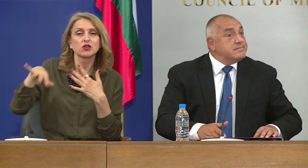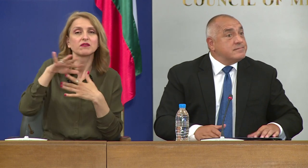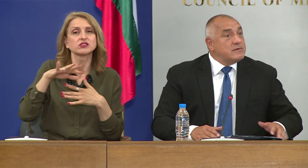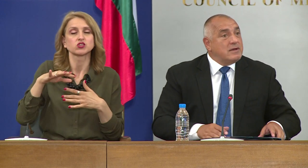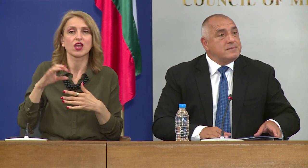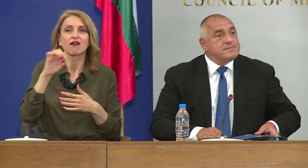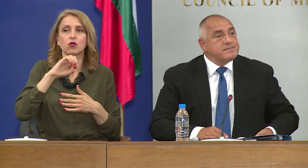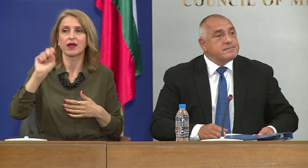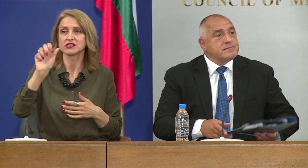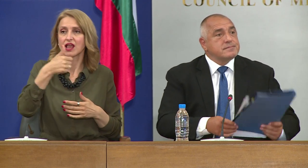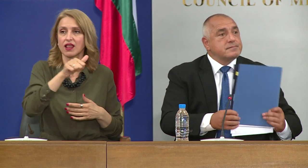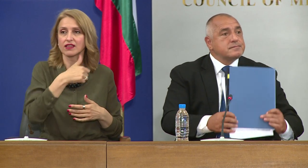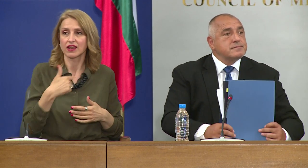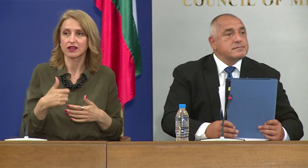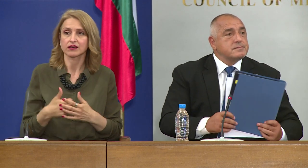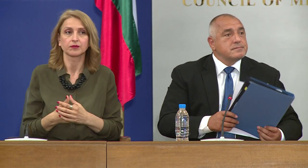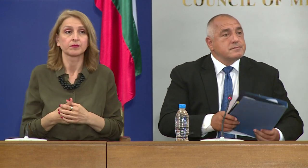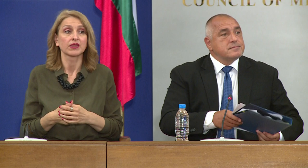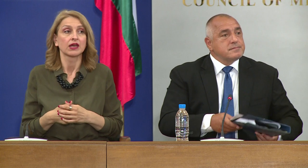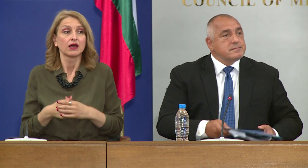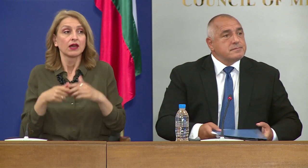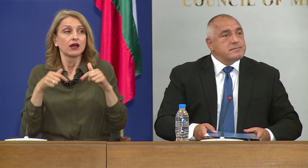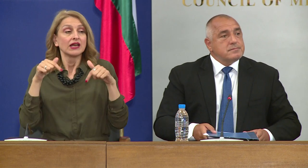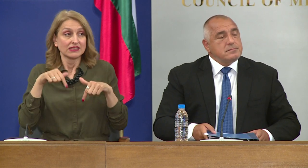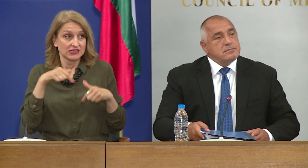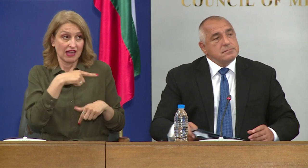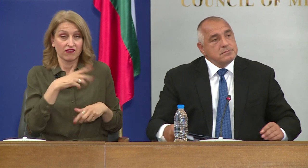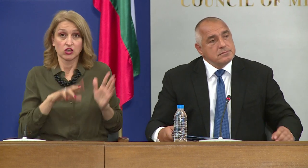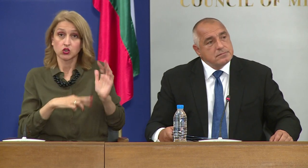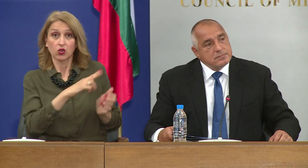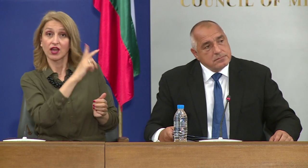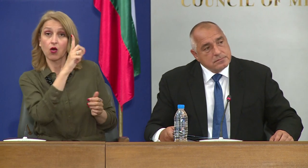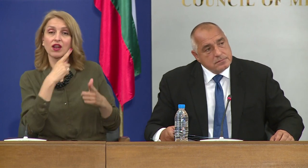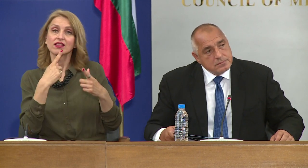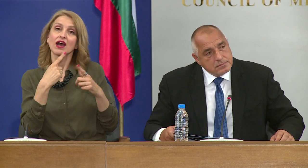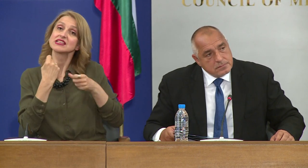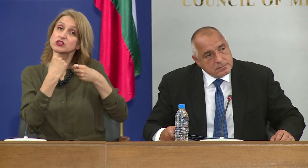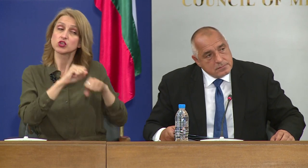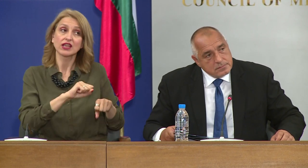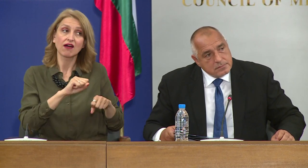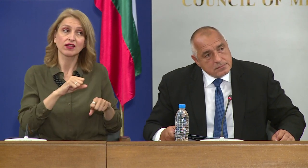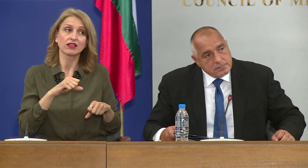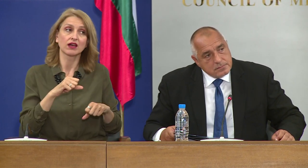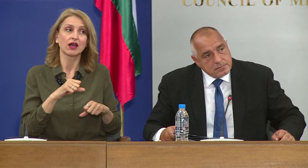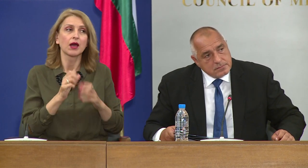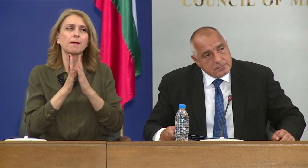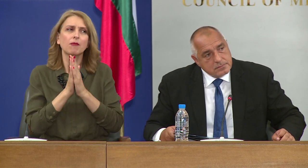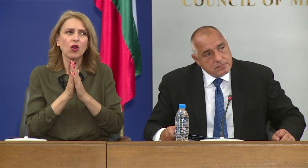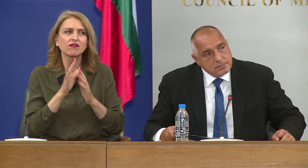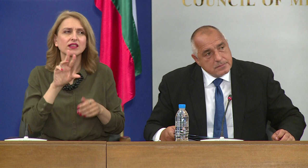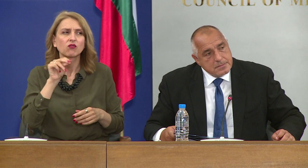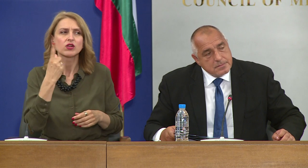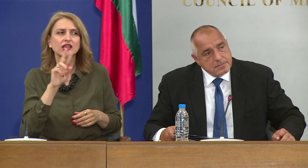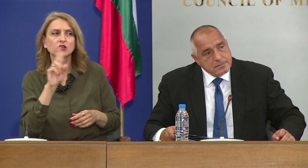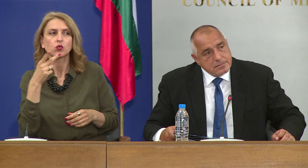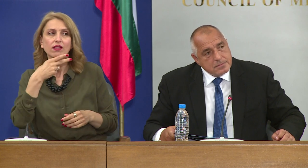Господин Борисов, и понеже ще ходите да защитавате економическите мерки, които ще продължате, и ще си тръгнате да ви питаме и по една друга тема. Имате ли